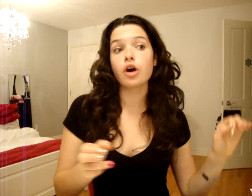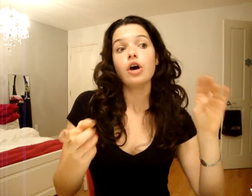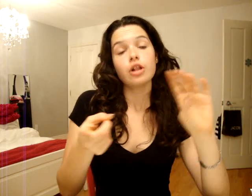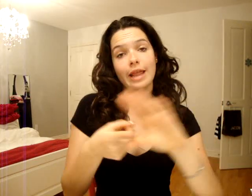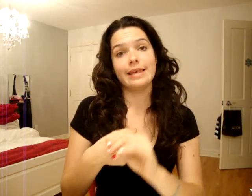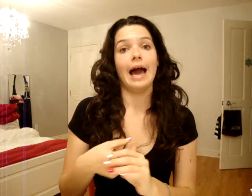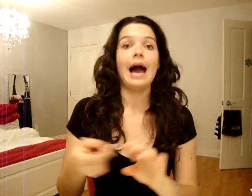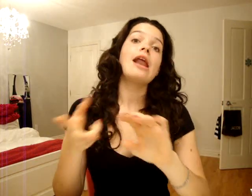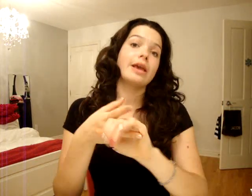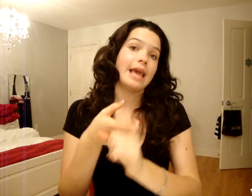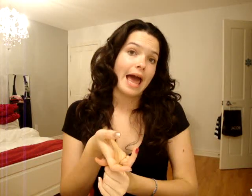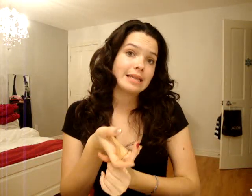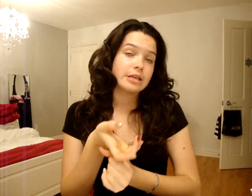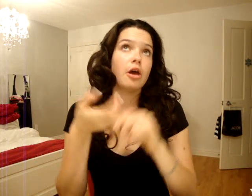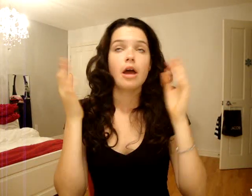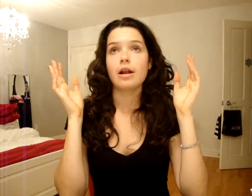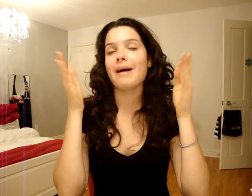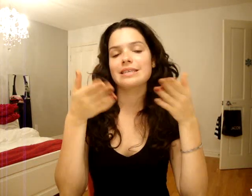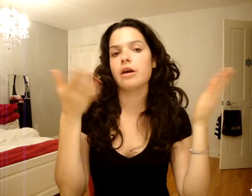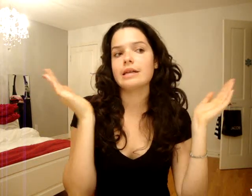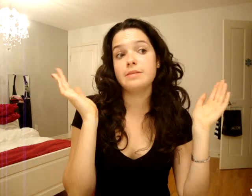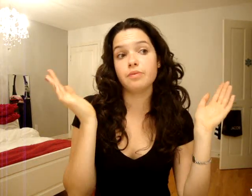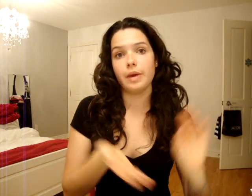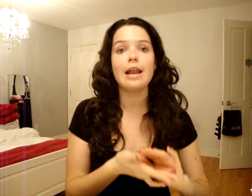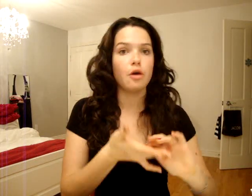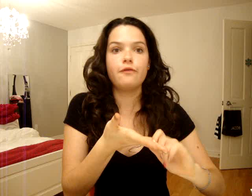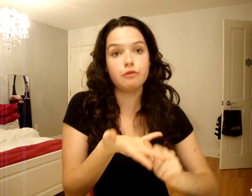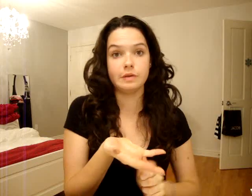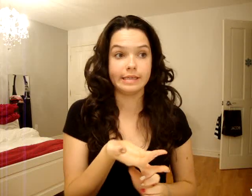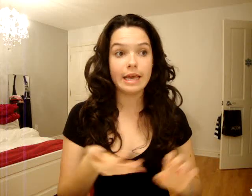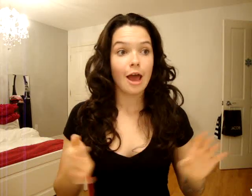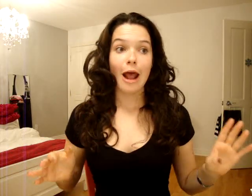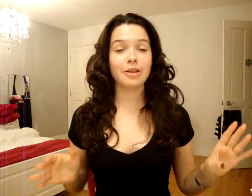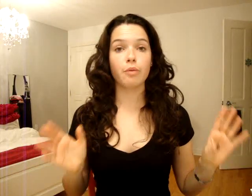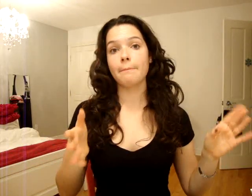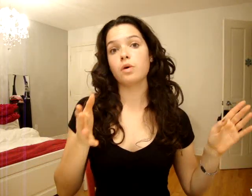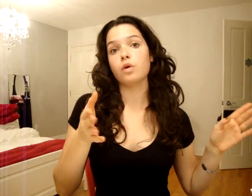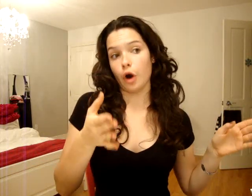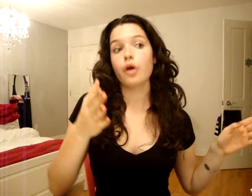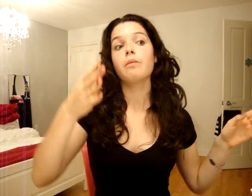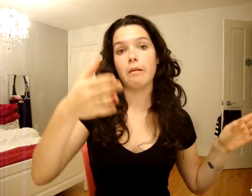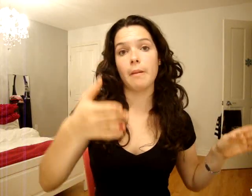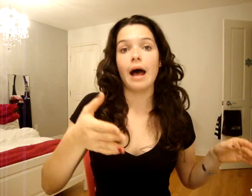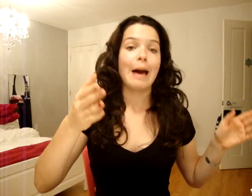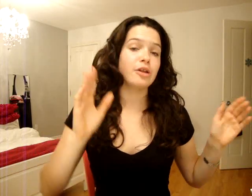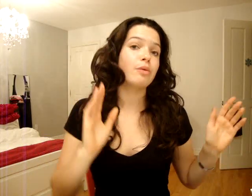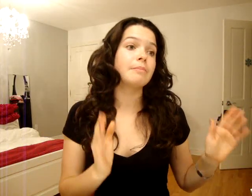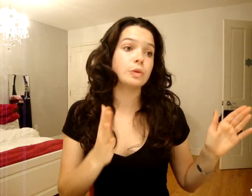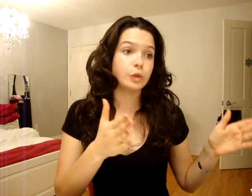t'as les gants, le casque, le masque anti-bué, le fusil. Après t'as Rambo 1, bla bla bla. Après t'as Rambo 2.